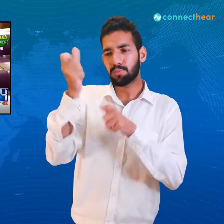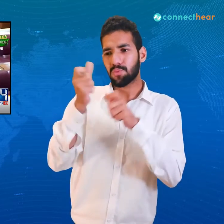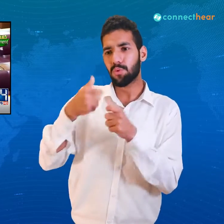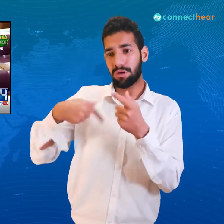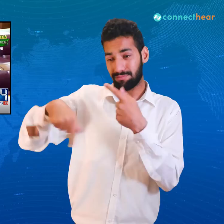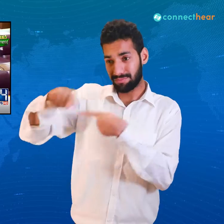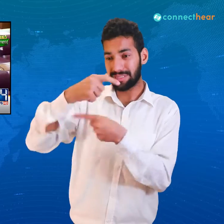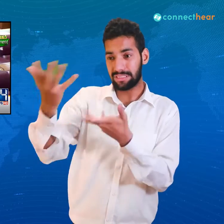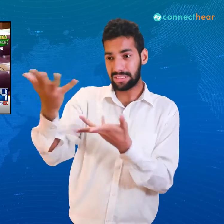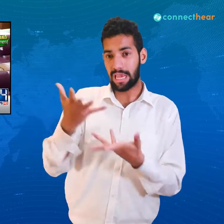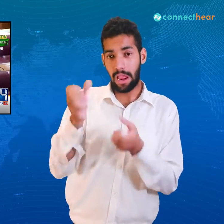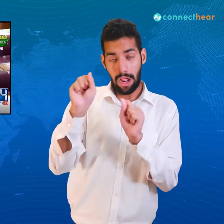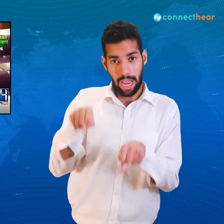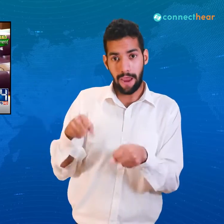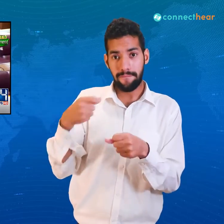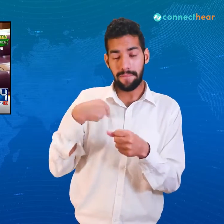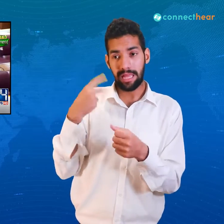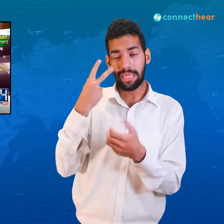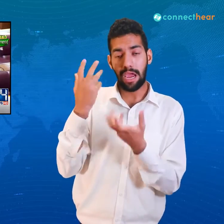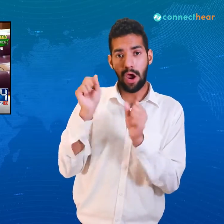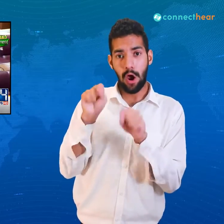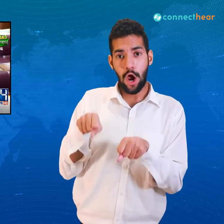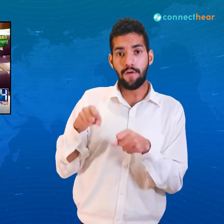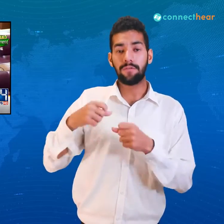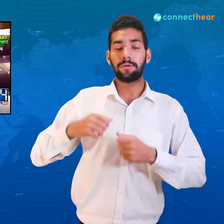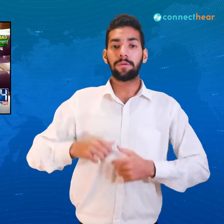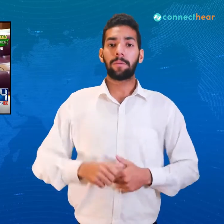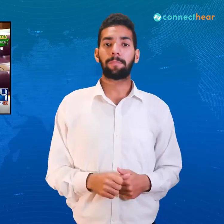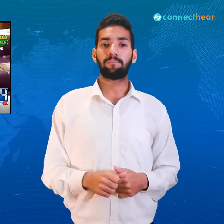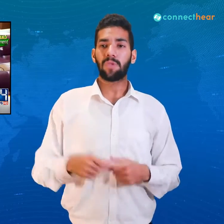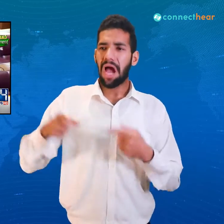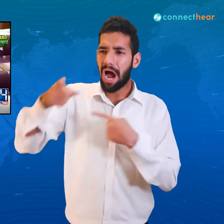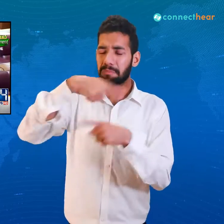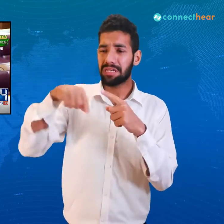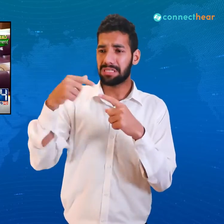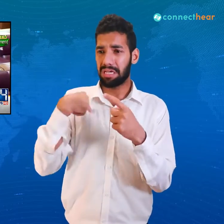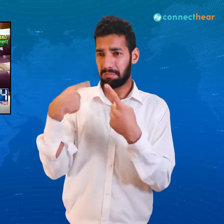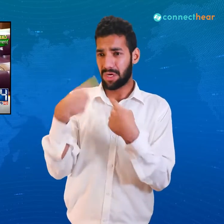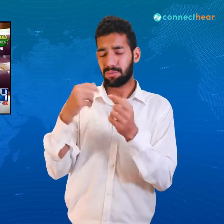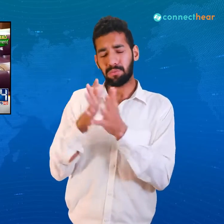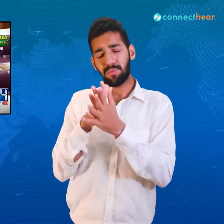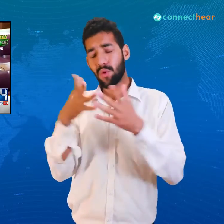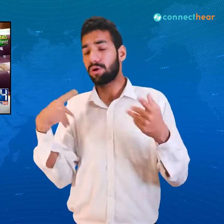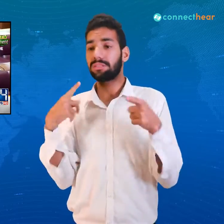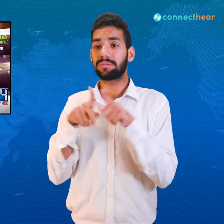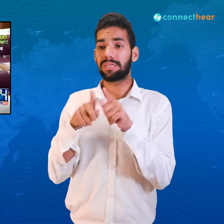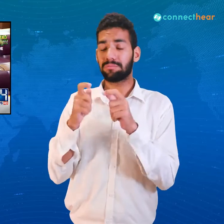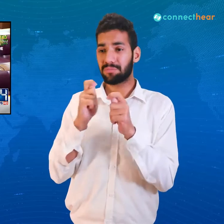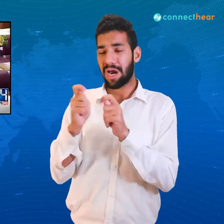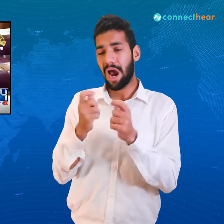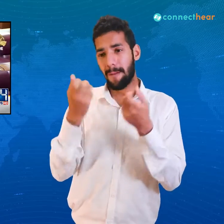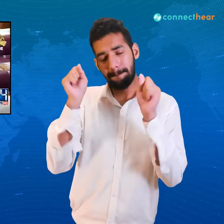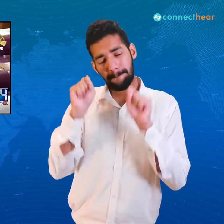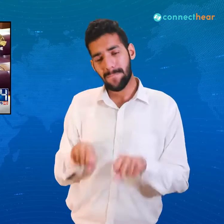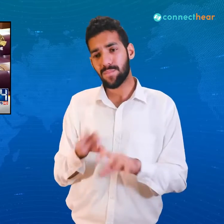گیلیز میں سابق وزیراعظم محترم گلانی صاحب بھی تشریف فرما ہے میرے اپوزیشن لیڈر وہاں پہ رہے آپ کے ساتھ سینٹ میں میں نے بڑا کام کیا